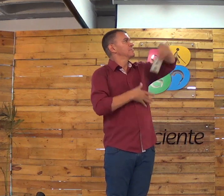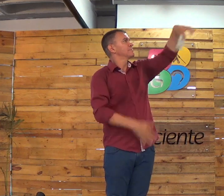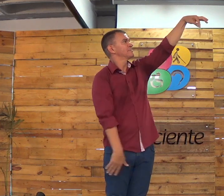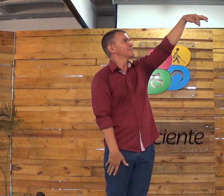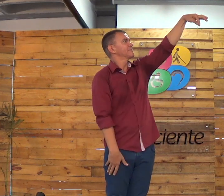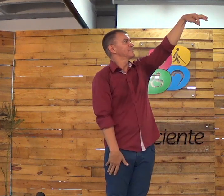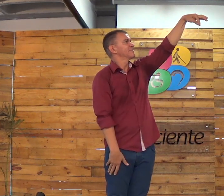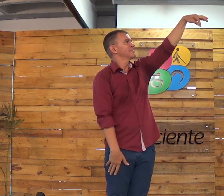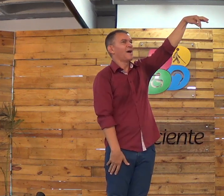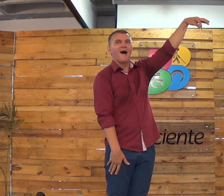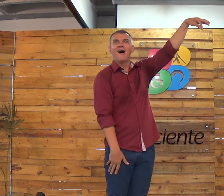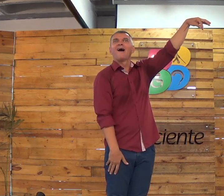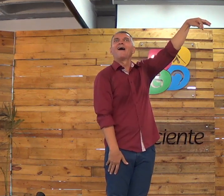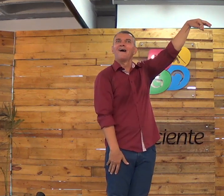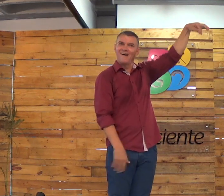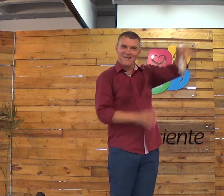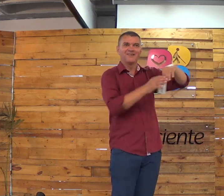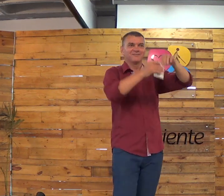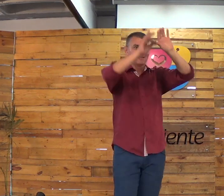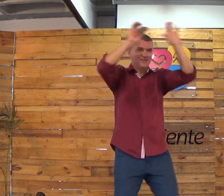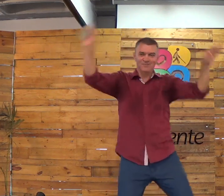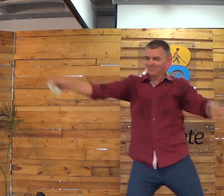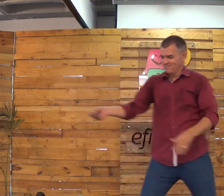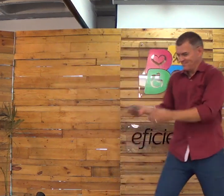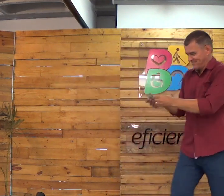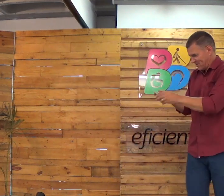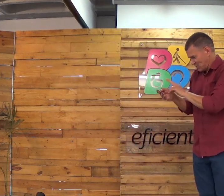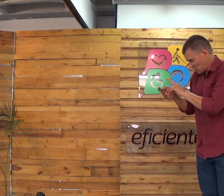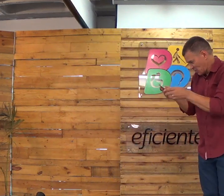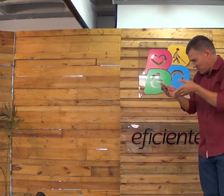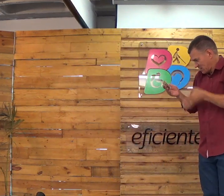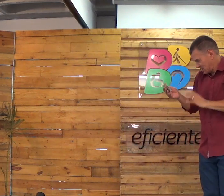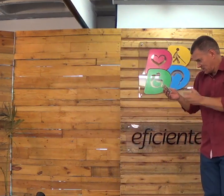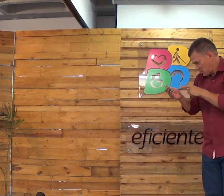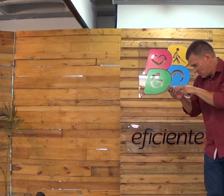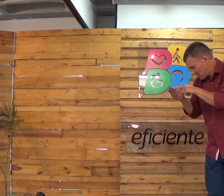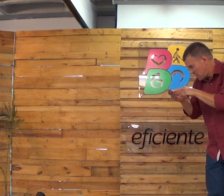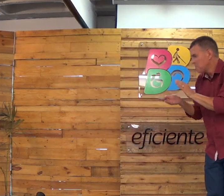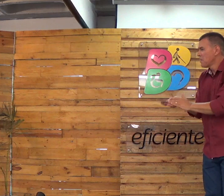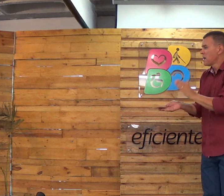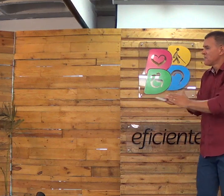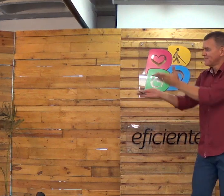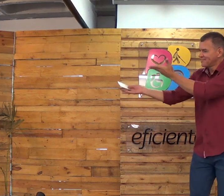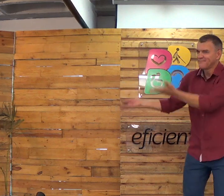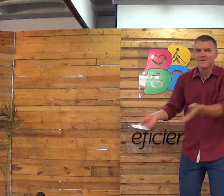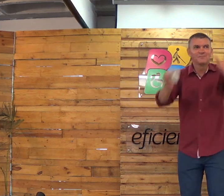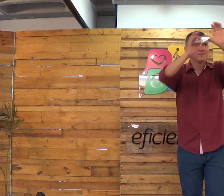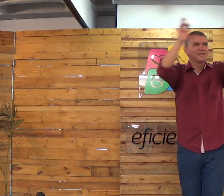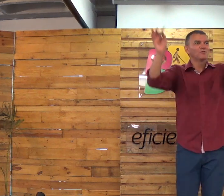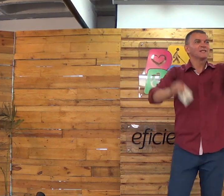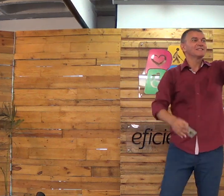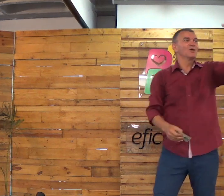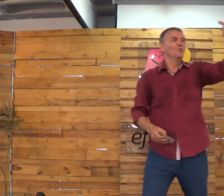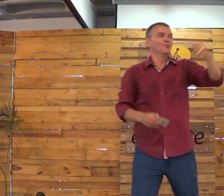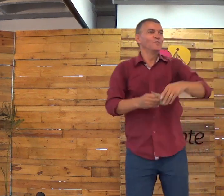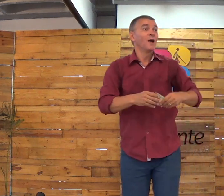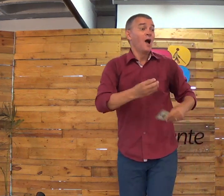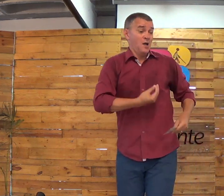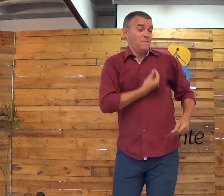Ó, ó Deus, eu tenho a outra identidade. Ó, eu nasci de novo. Aí você vai olhar. Ah, legal. Seja bem-vindo. É o